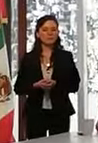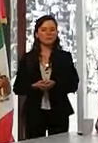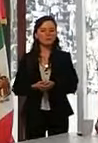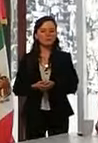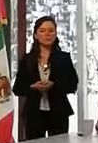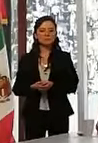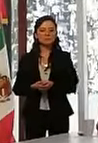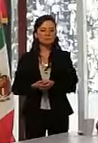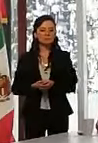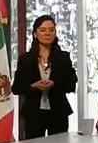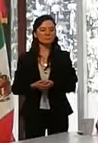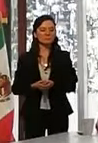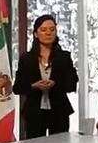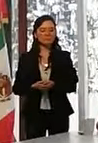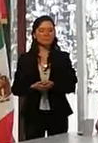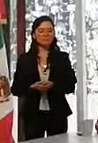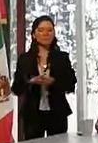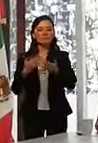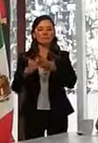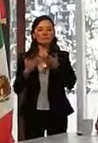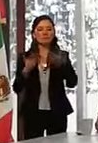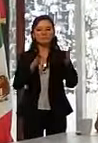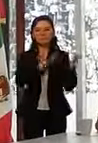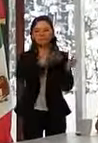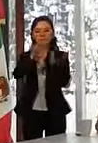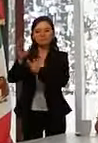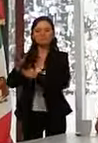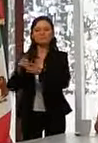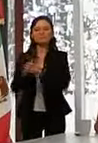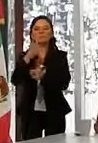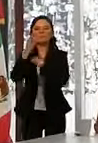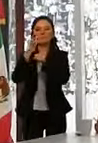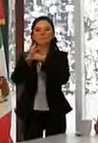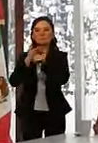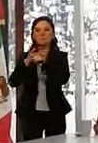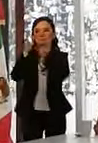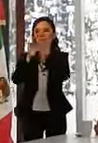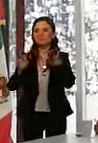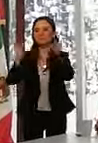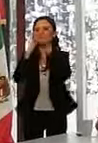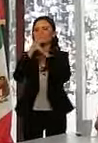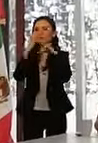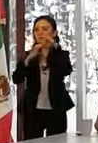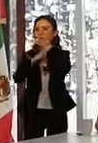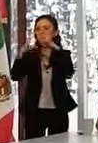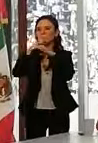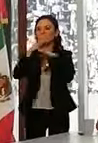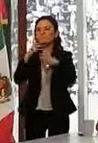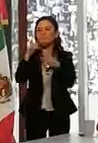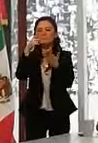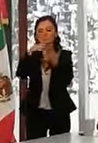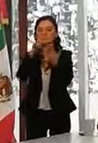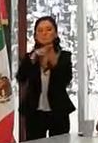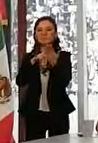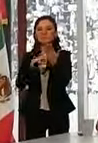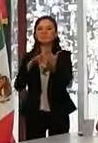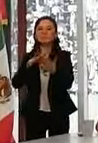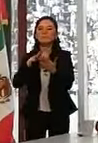En desahogo del cuarto punto del orden del día, relativo al análisis, discusión